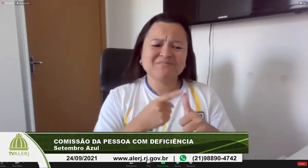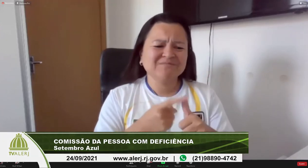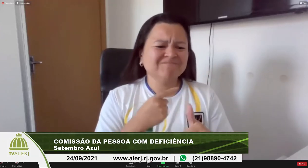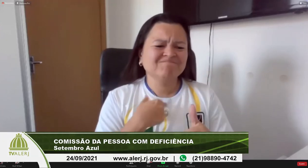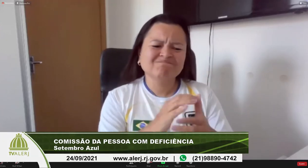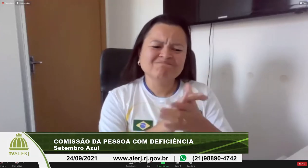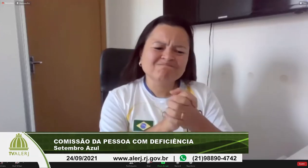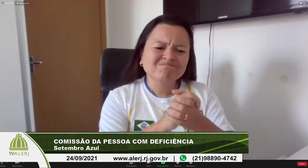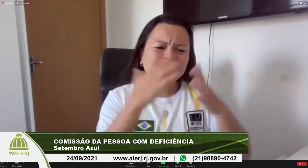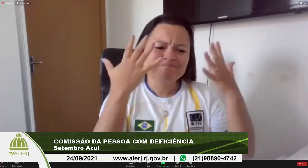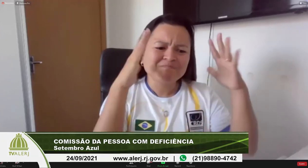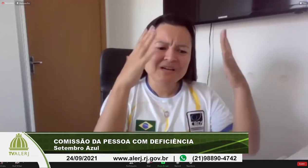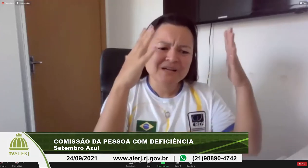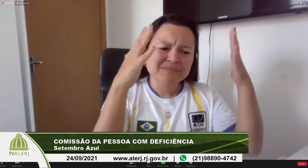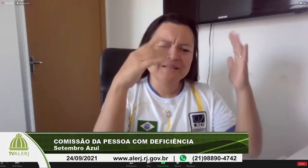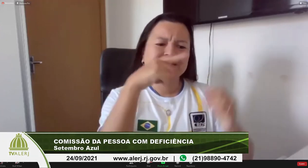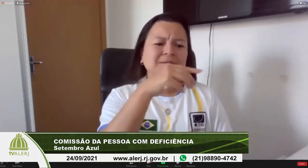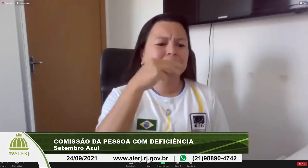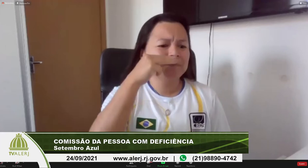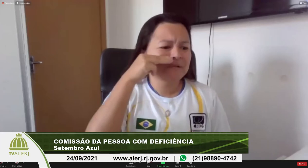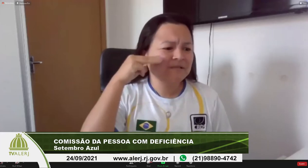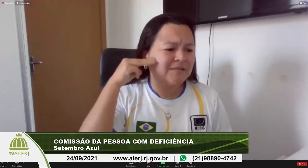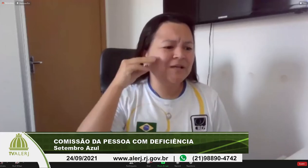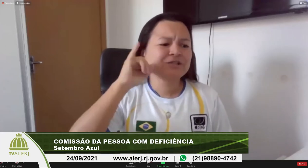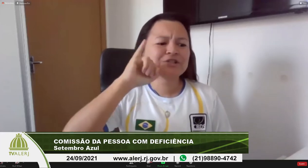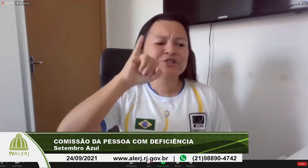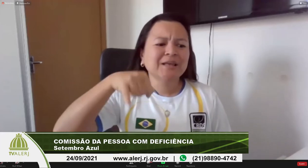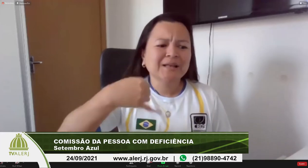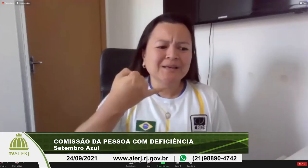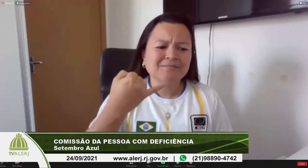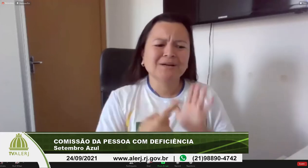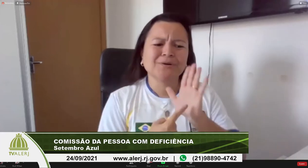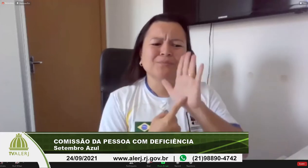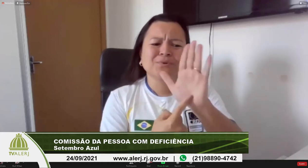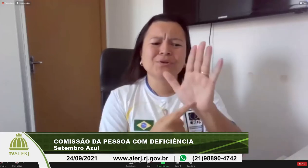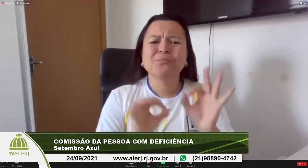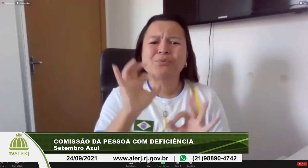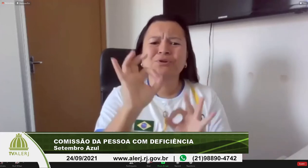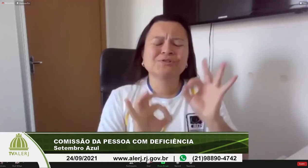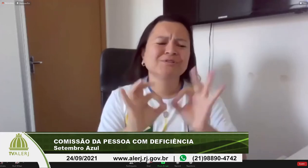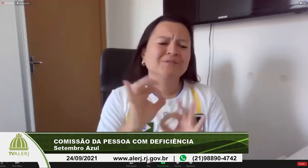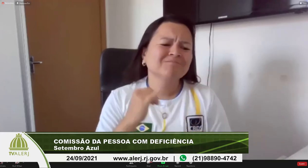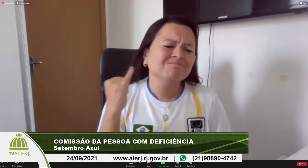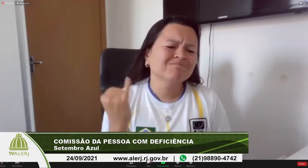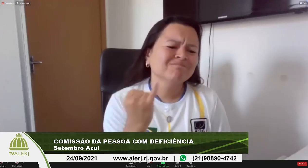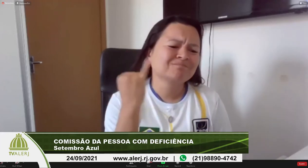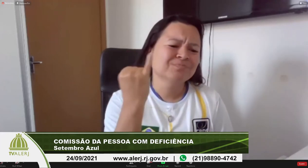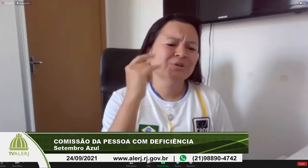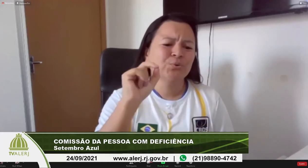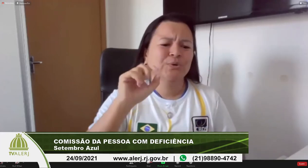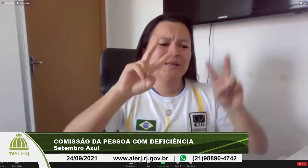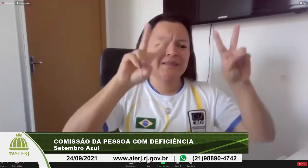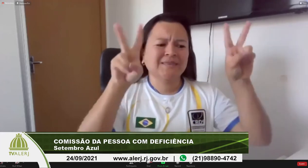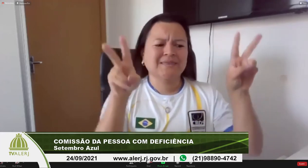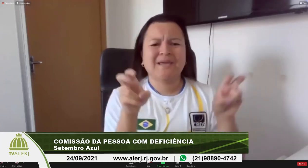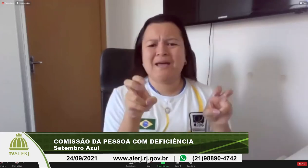Surdos sou uma pessoa surda de família surda né então eu tenho aí uma história longa na luta